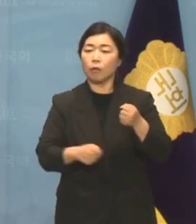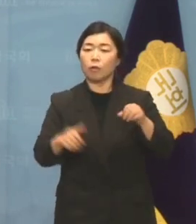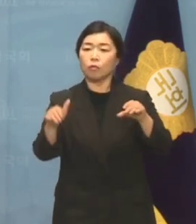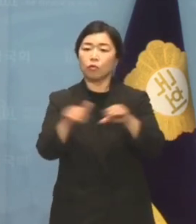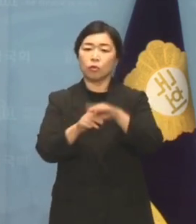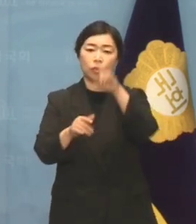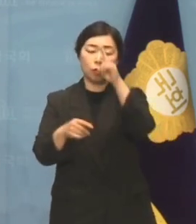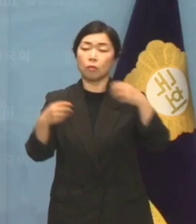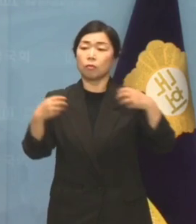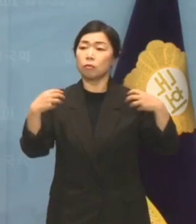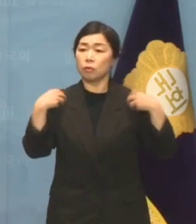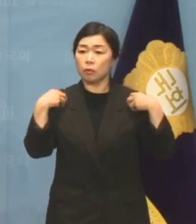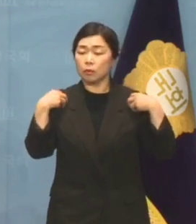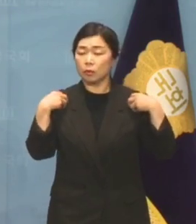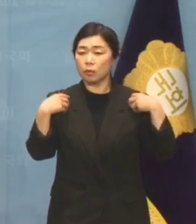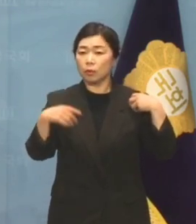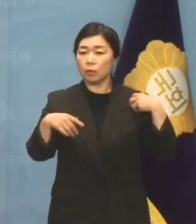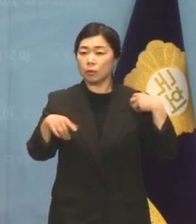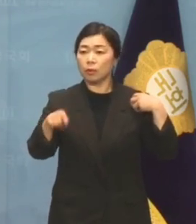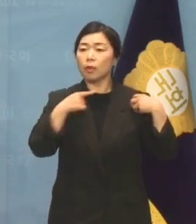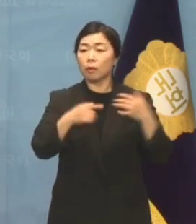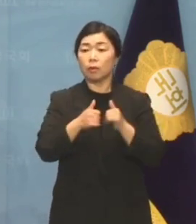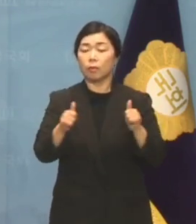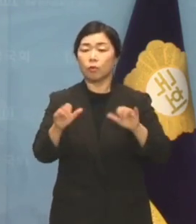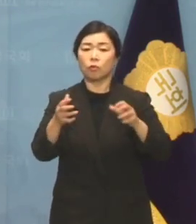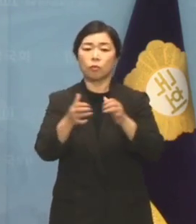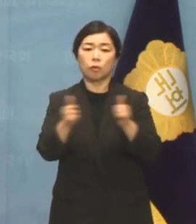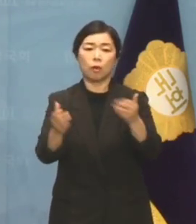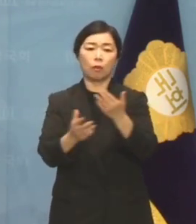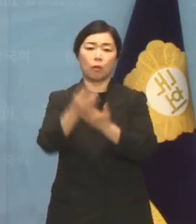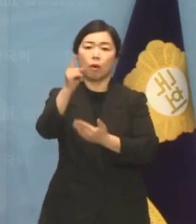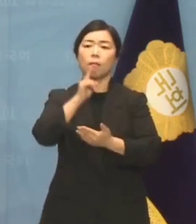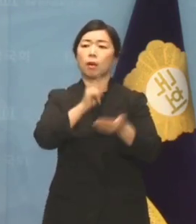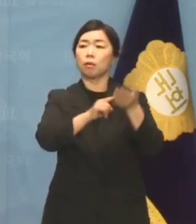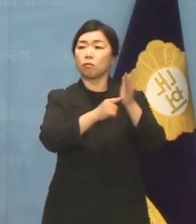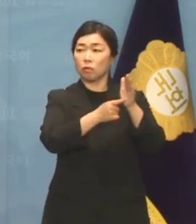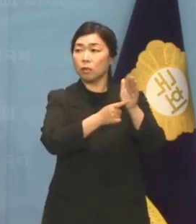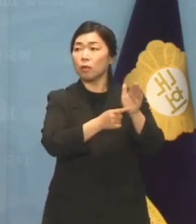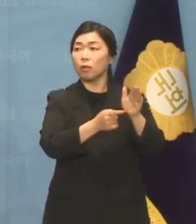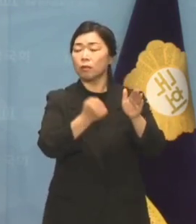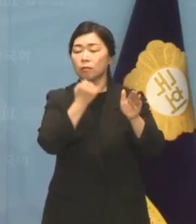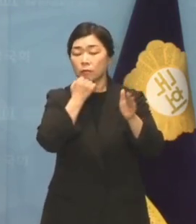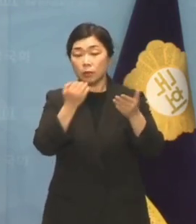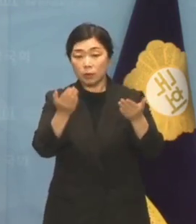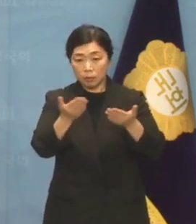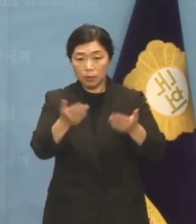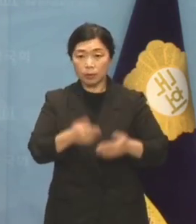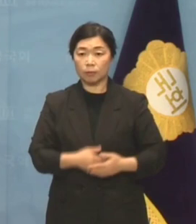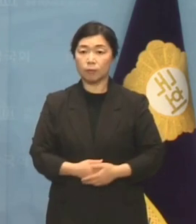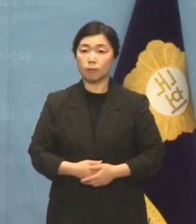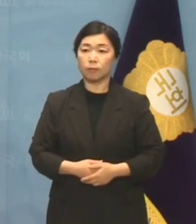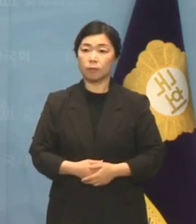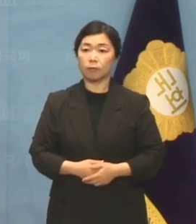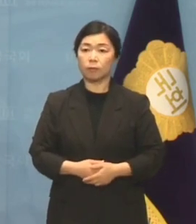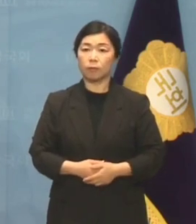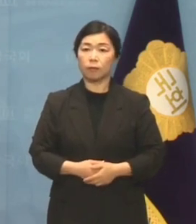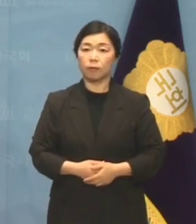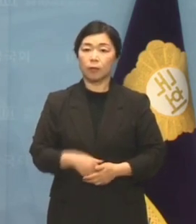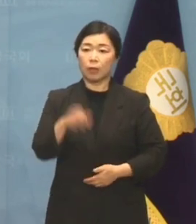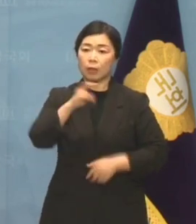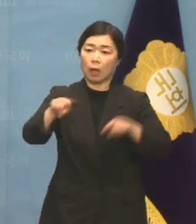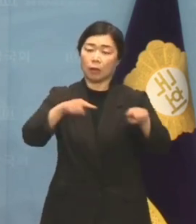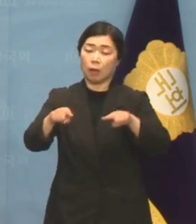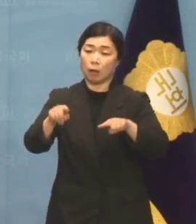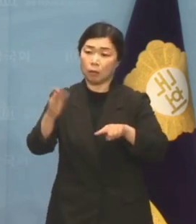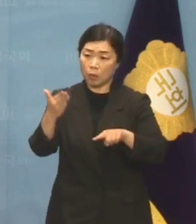문재인 정권의 주역들이 국민통합을 외치니 지나가는 소가 웃습니다. 야당이 되고 난